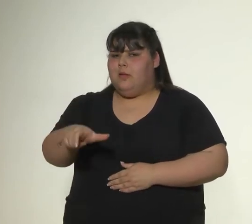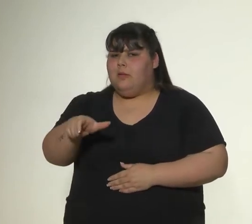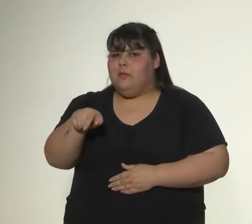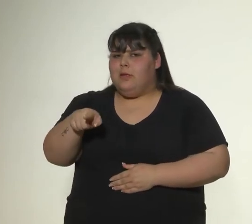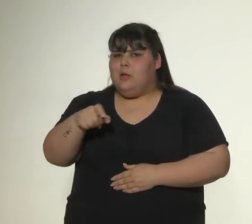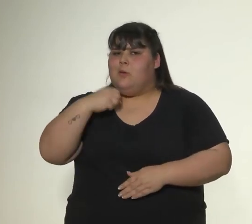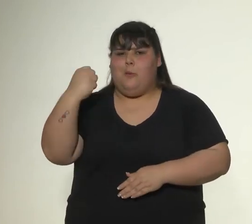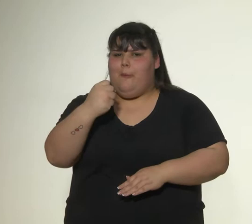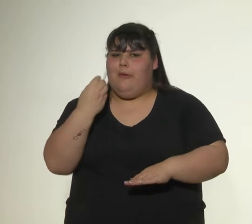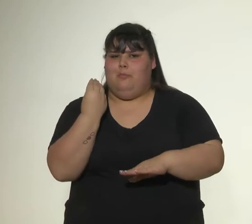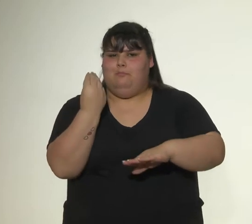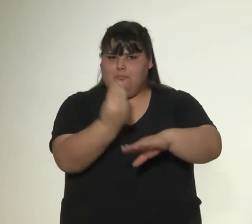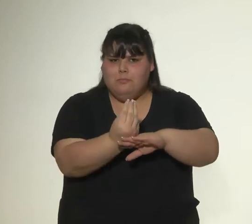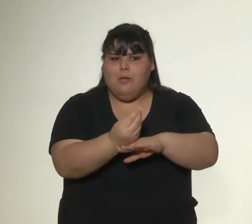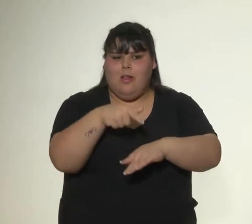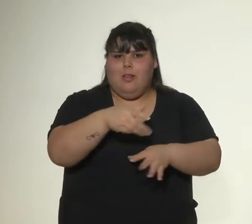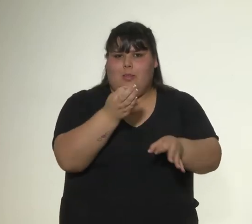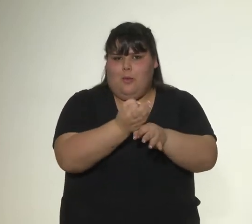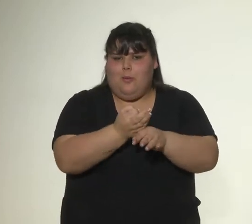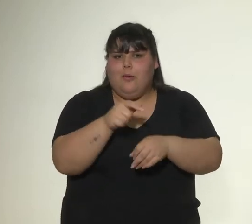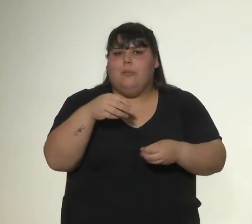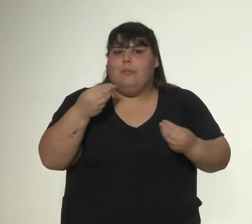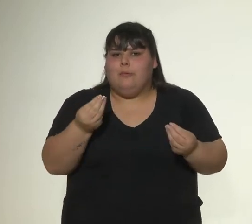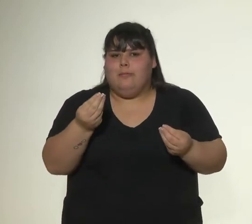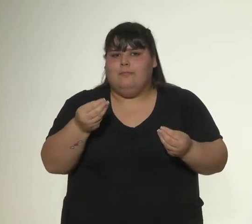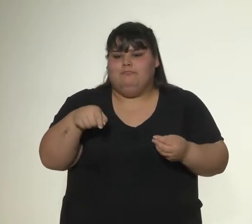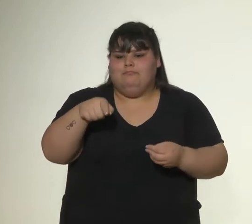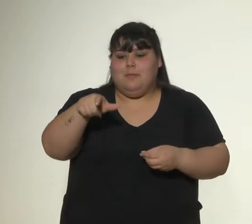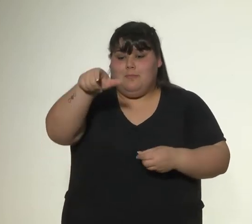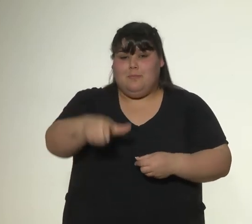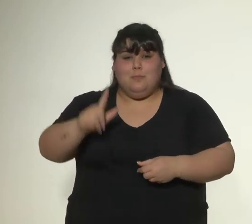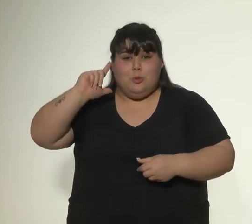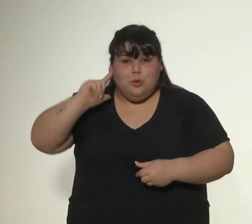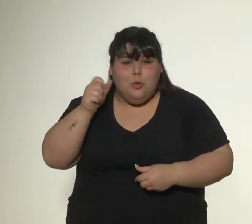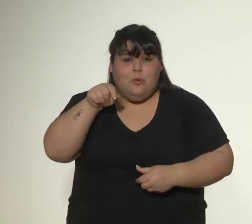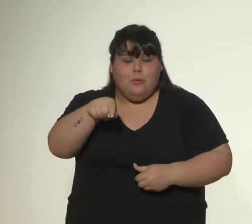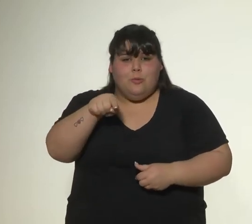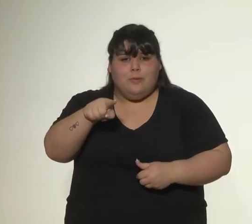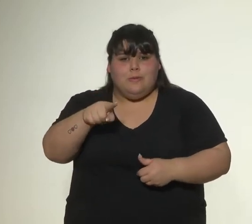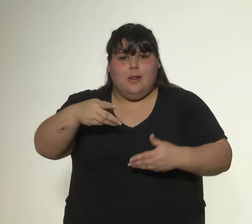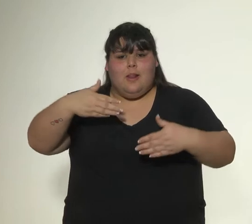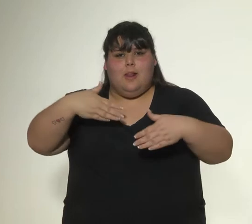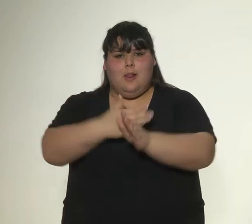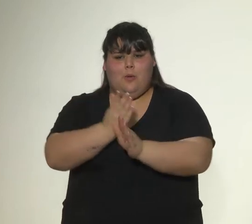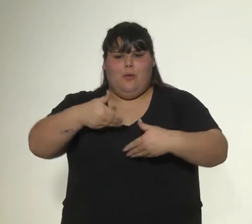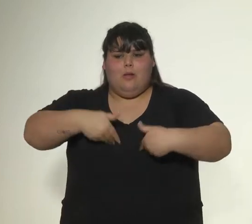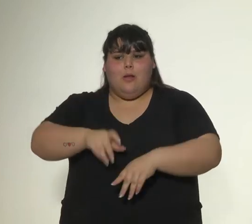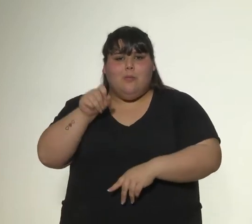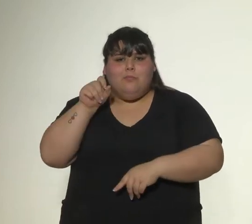dentro de las instituciones, ya que es la persona sorda el hablante natural de la lengua de señas